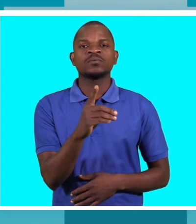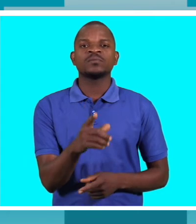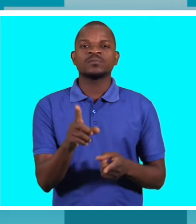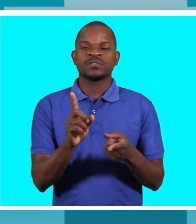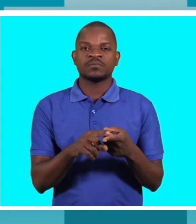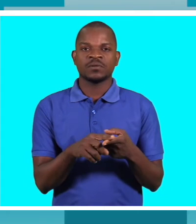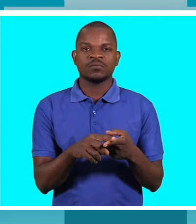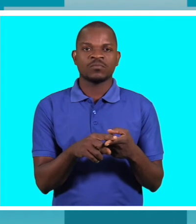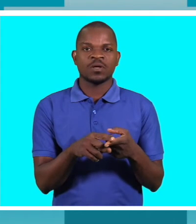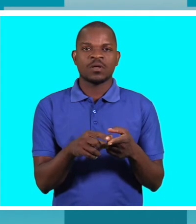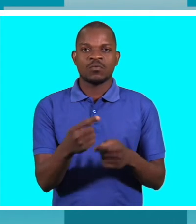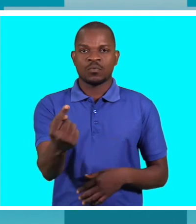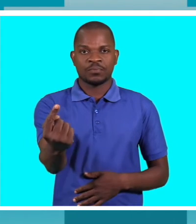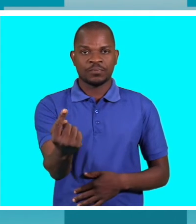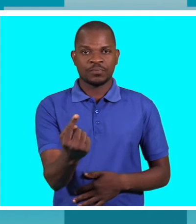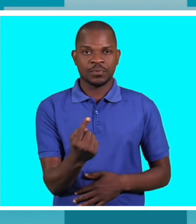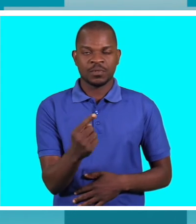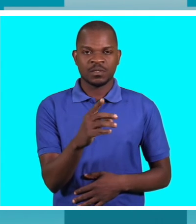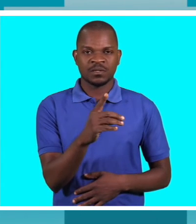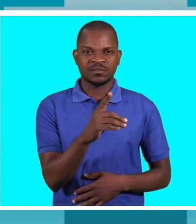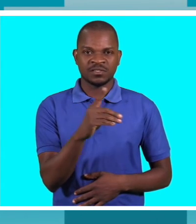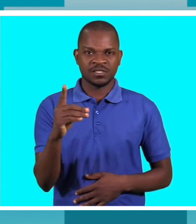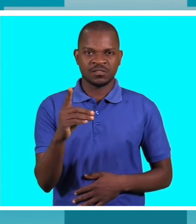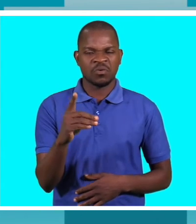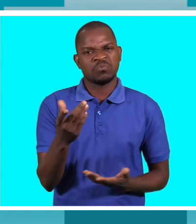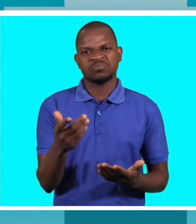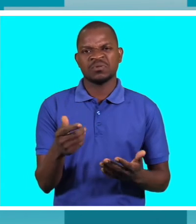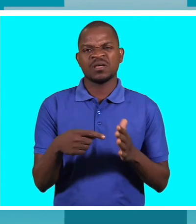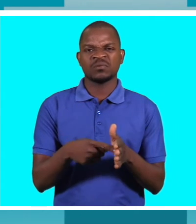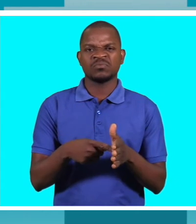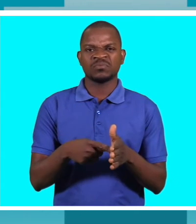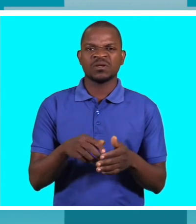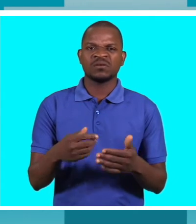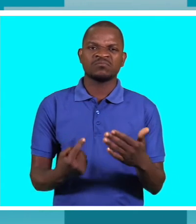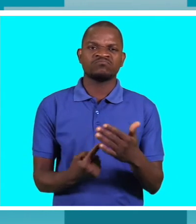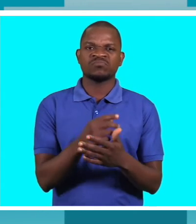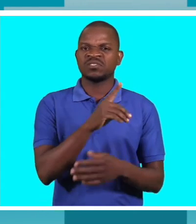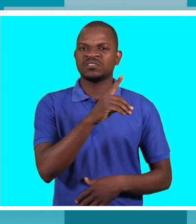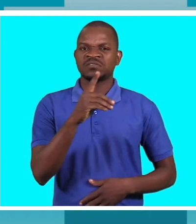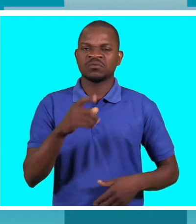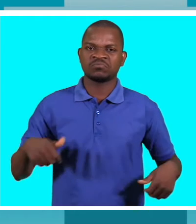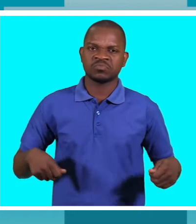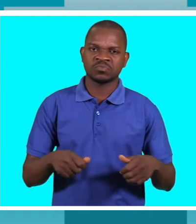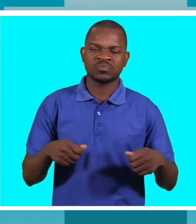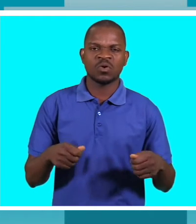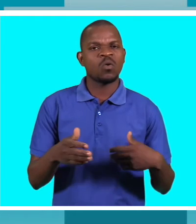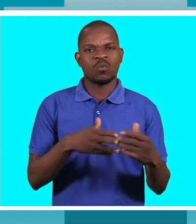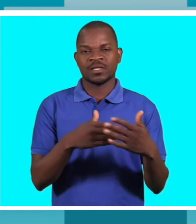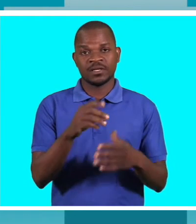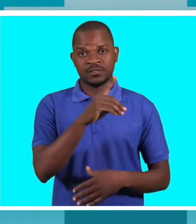logo quando a criança chega com alguma deficiência, seja ela motora ou qual for, a